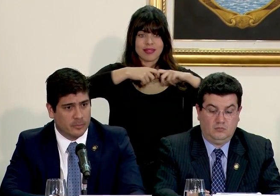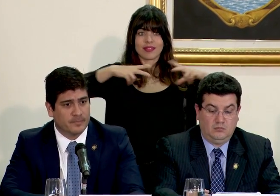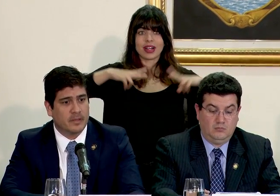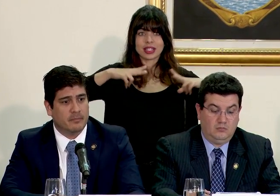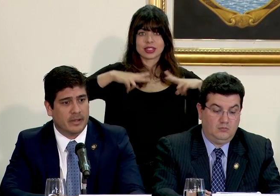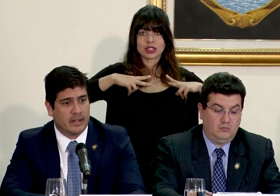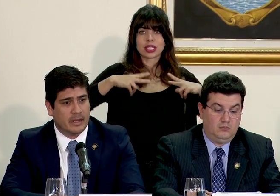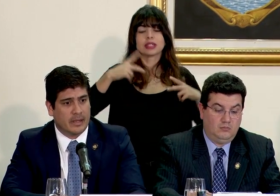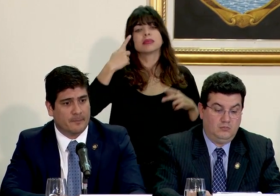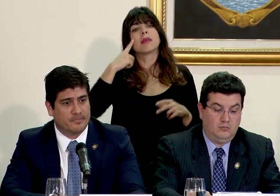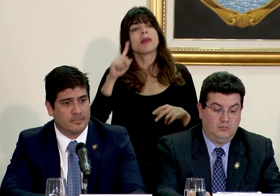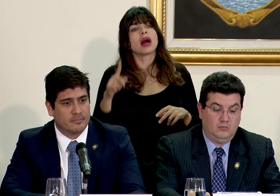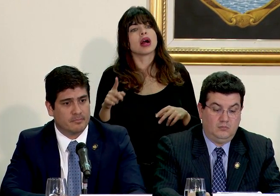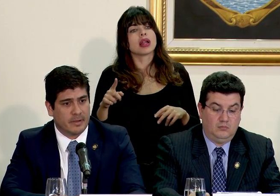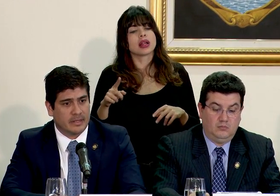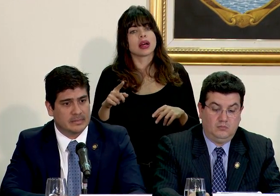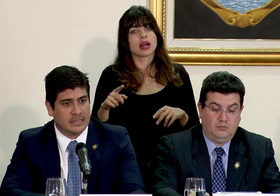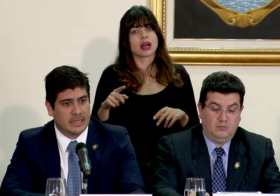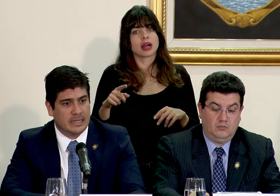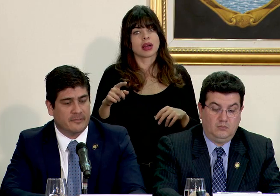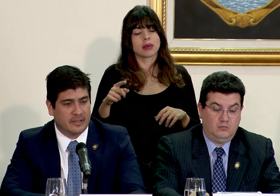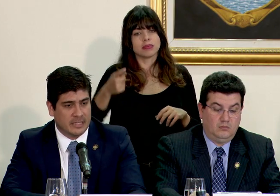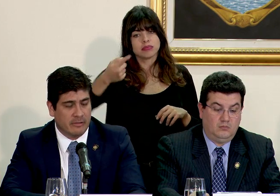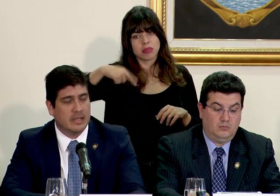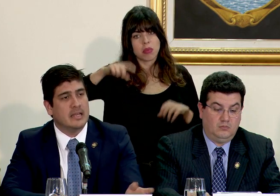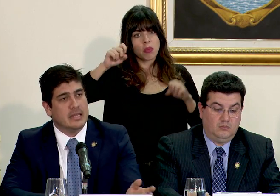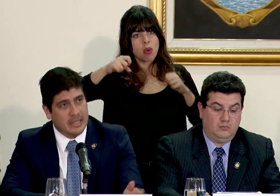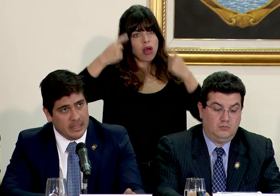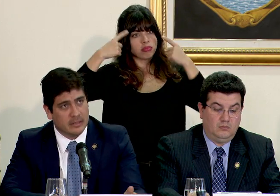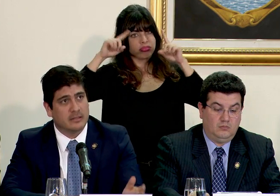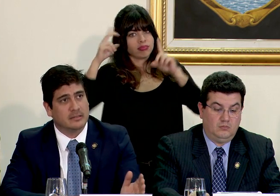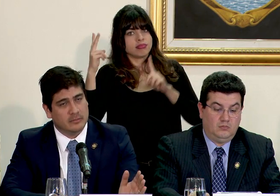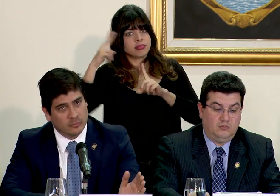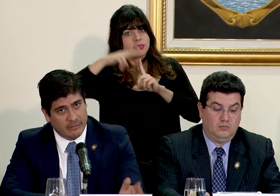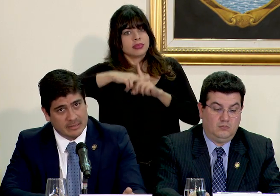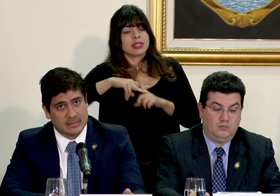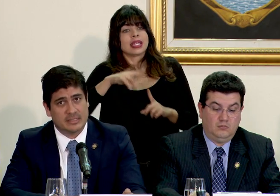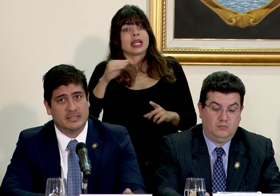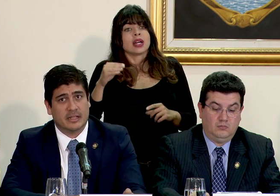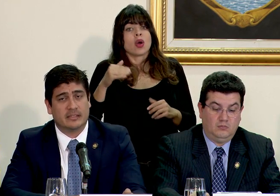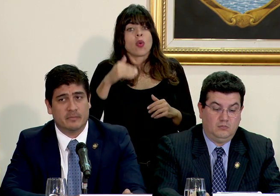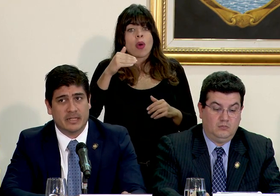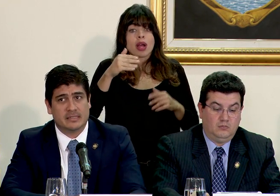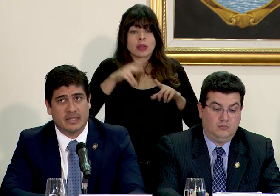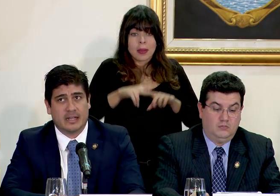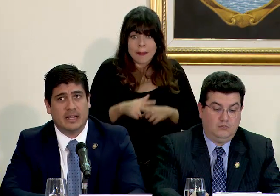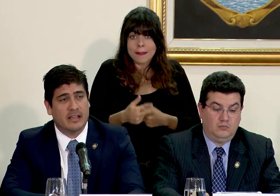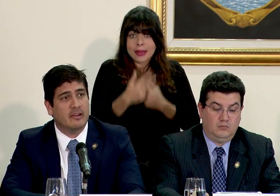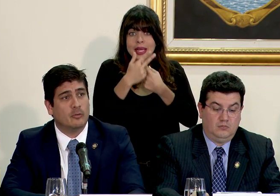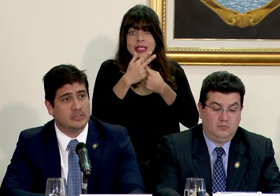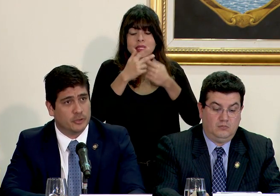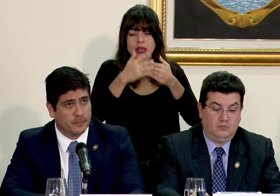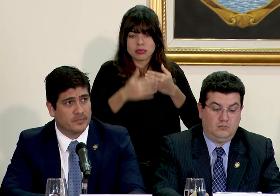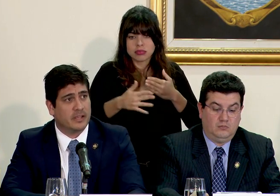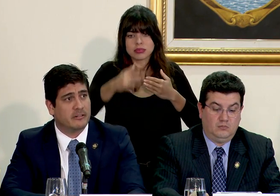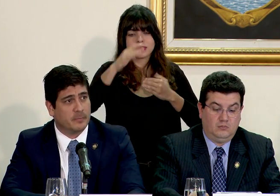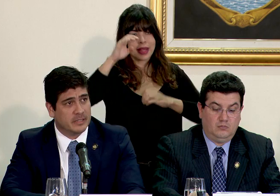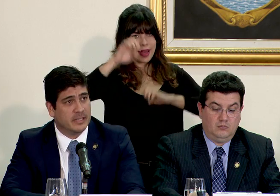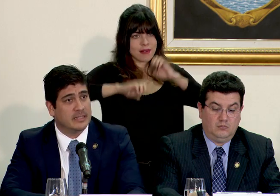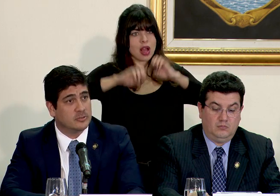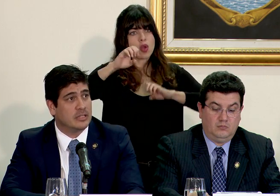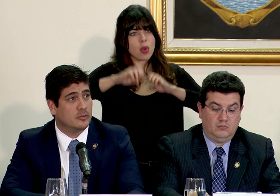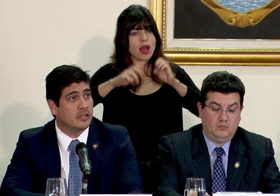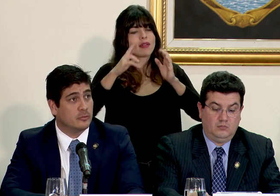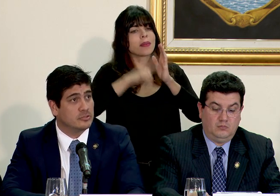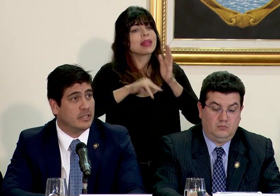y bueno para para que sea efectiva y una vez que se eche a andar también que se haga la evaluación hay que